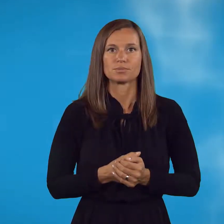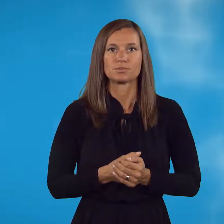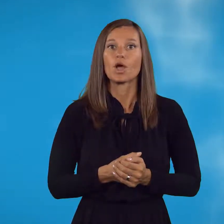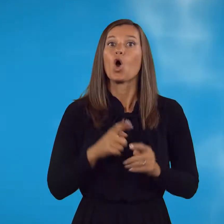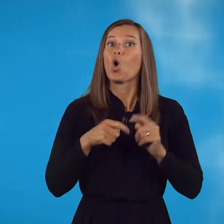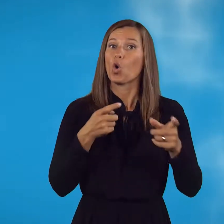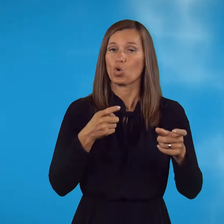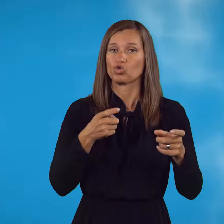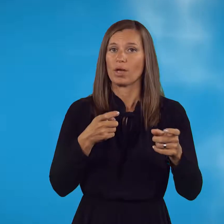Orožje